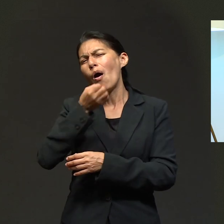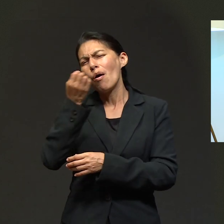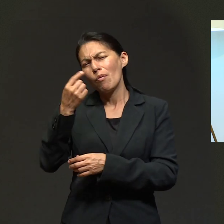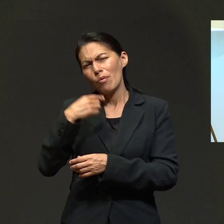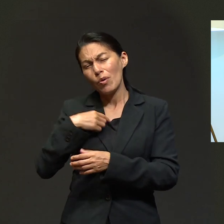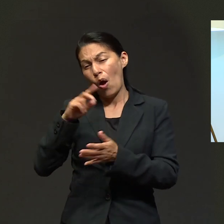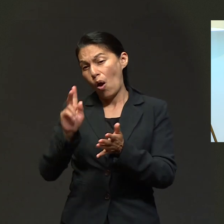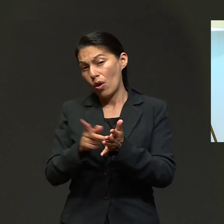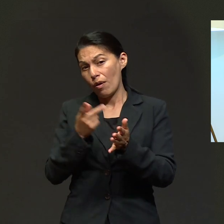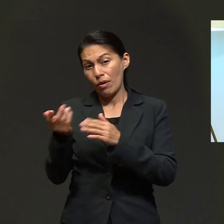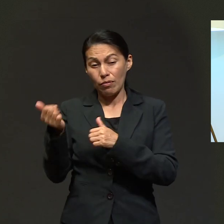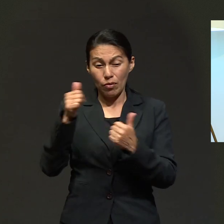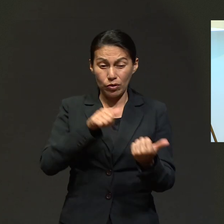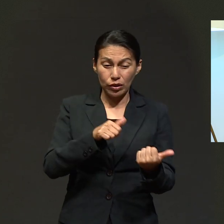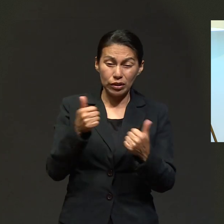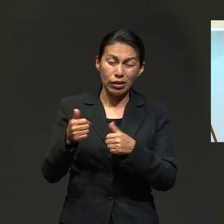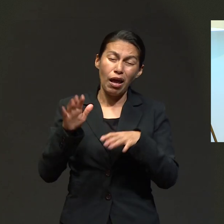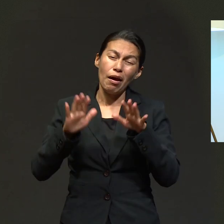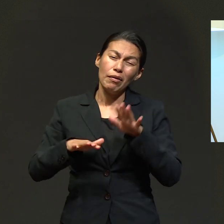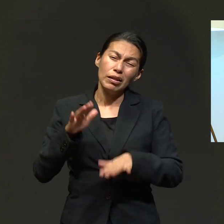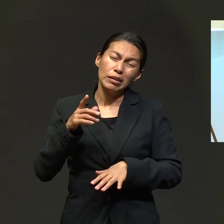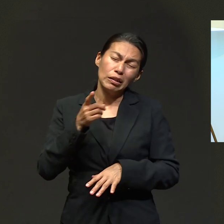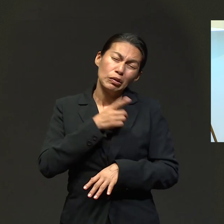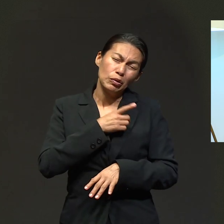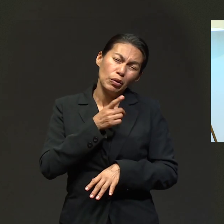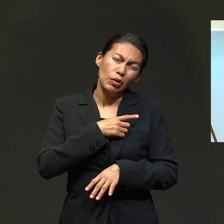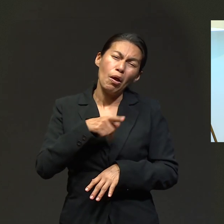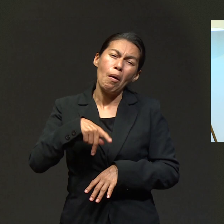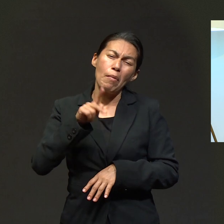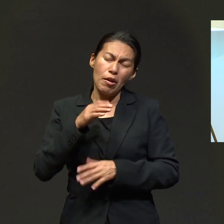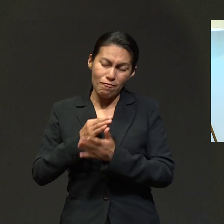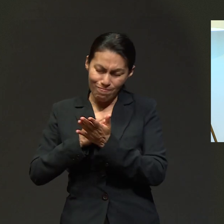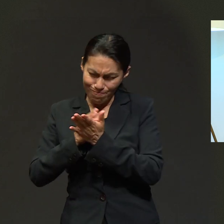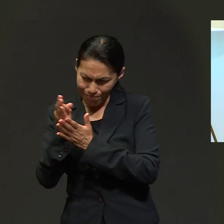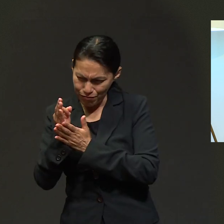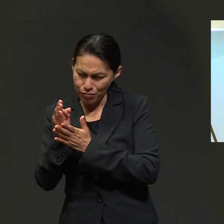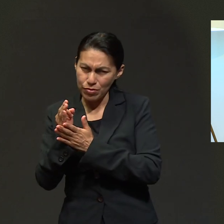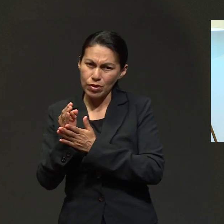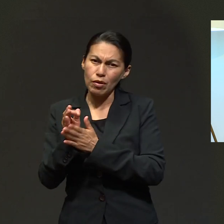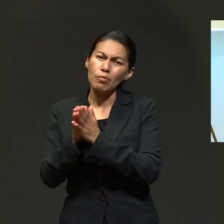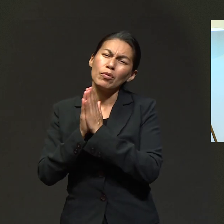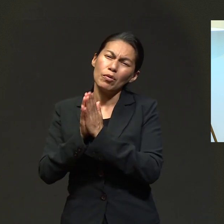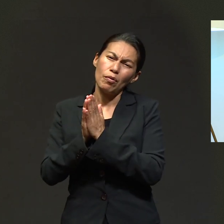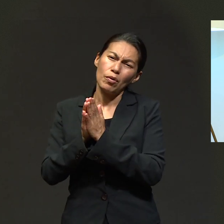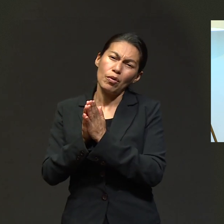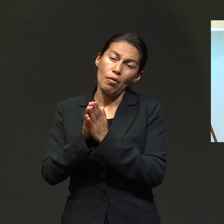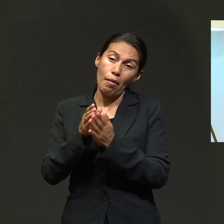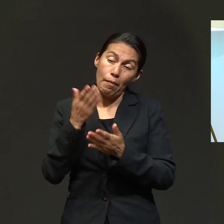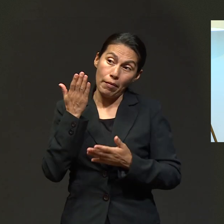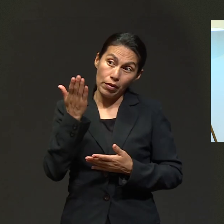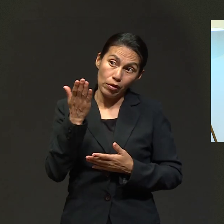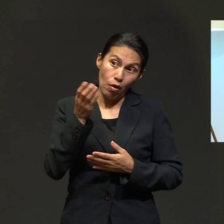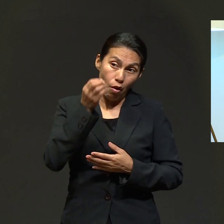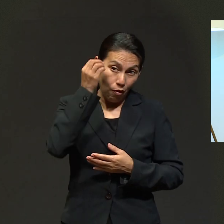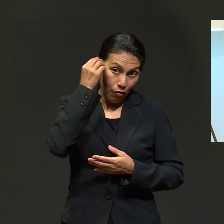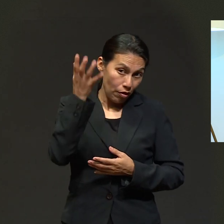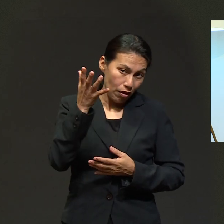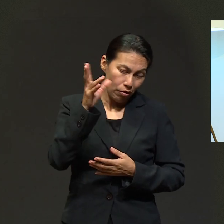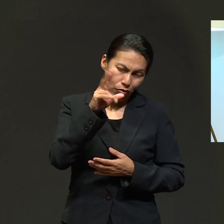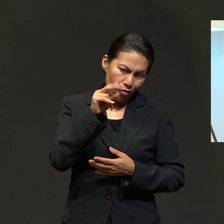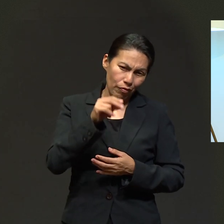me siento muy solo, pero estoy firme, no se olviden de mi petición. No te vamos a olvidar, Ricardo,